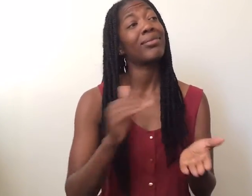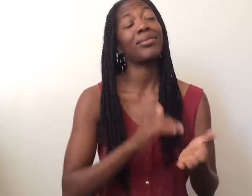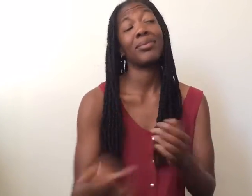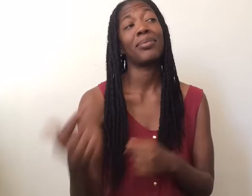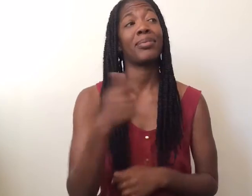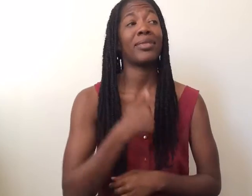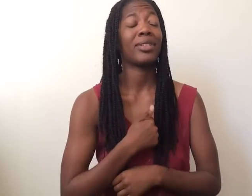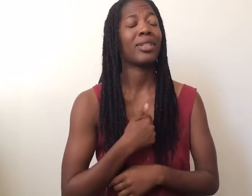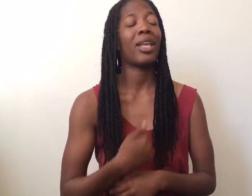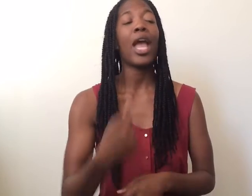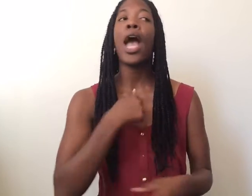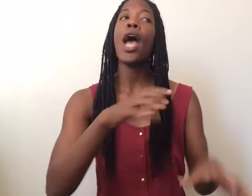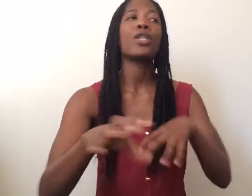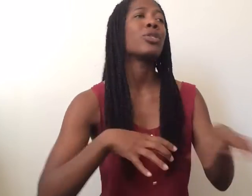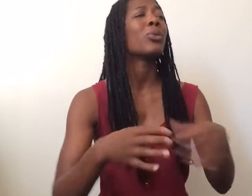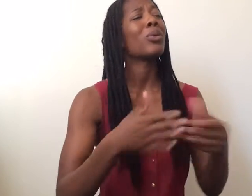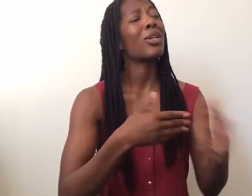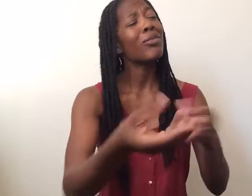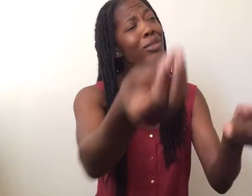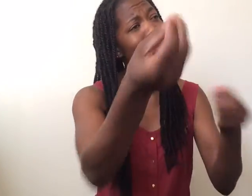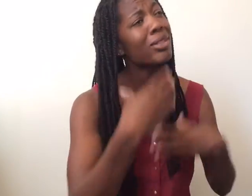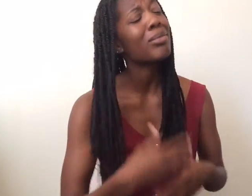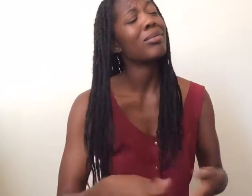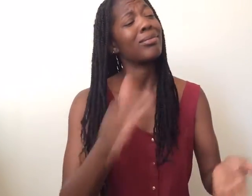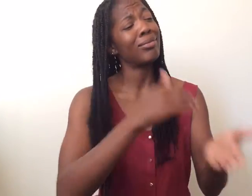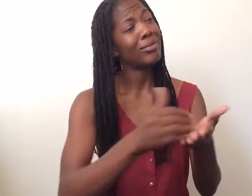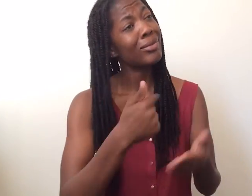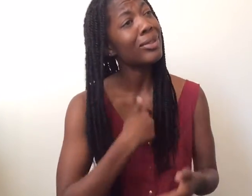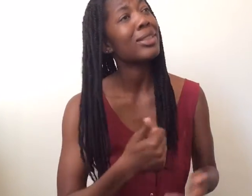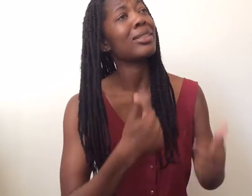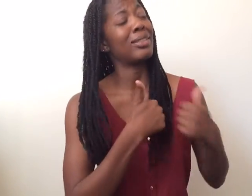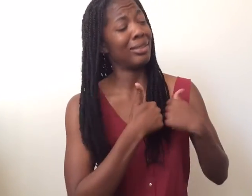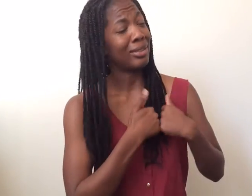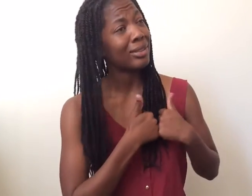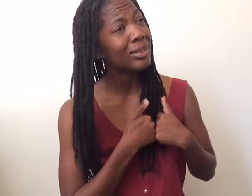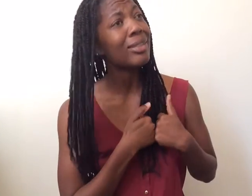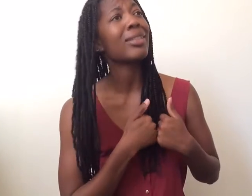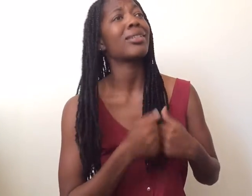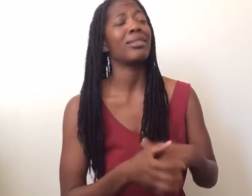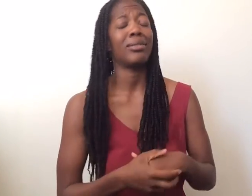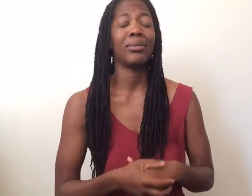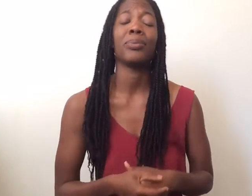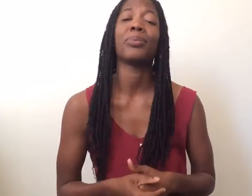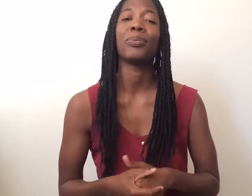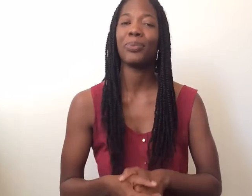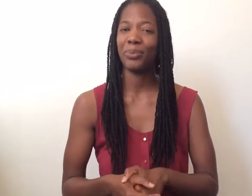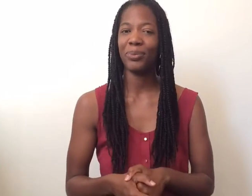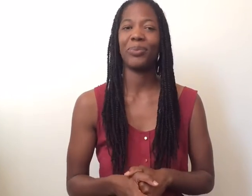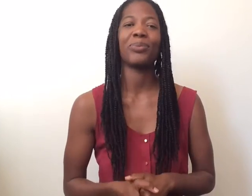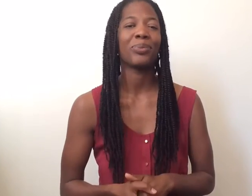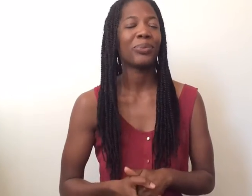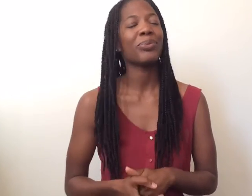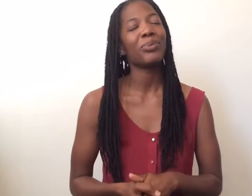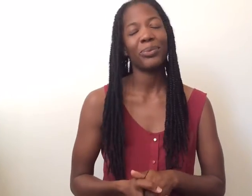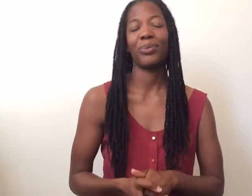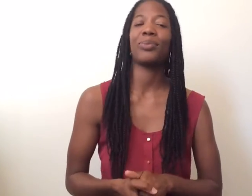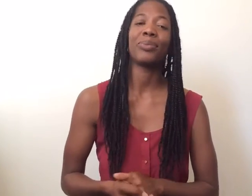Perdóname Perdóname Perdóname Hago lo que quieras, perdoname mi nena, oh,